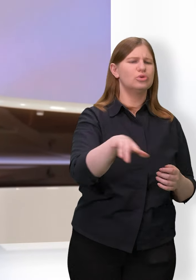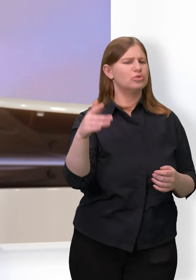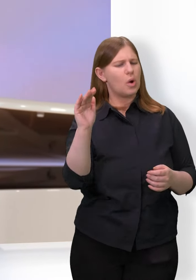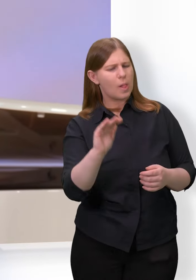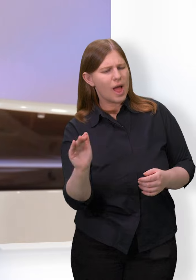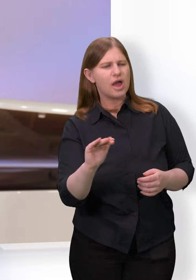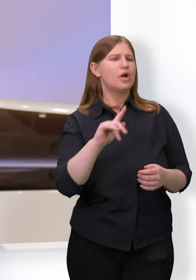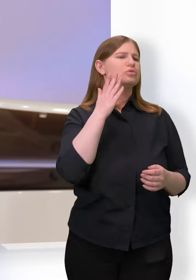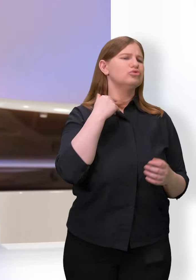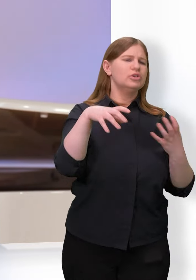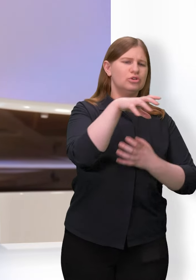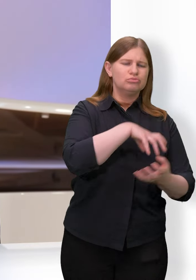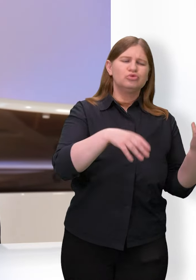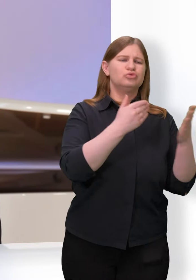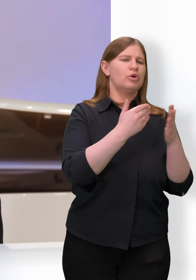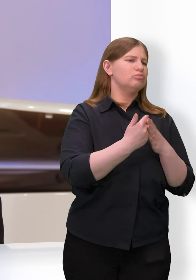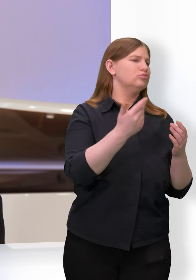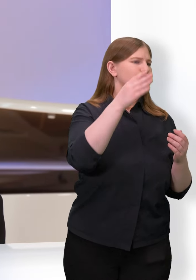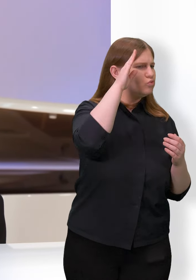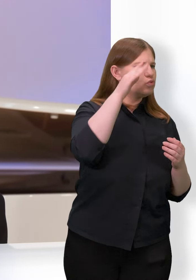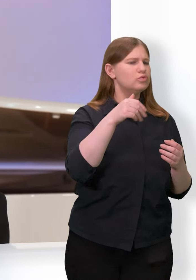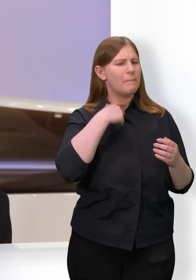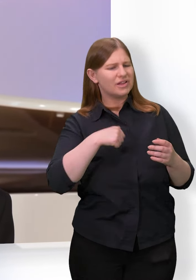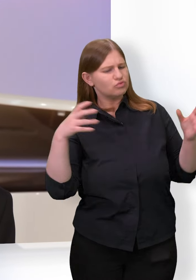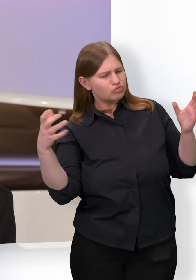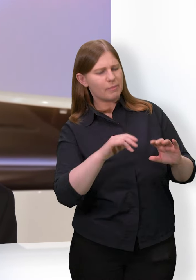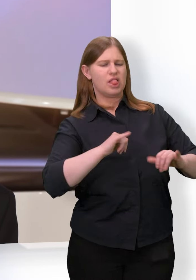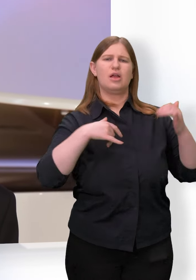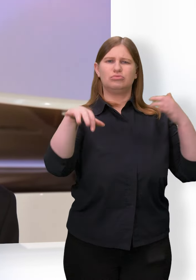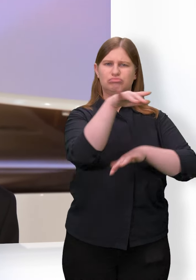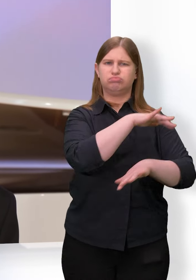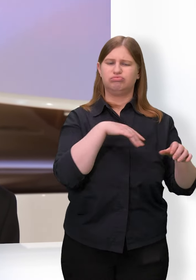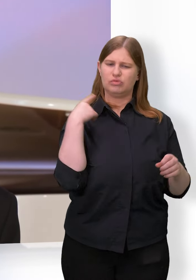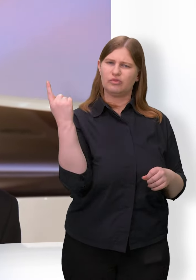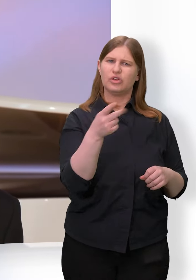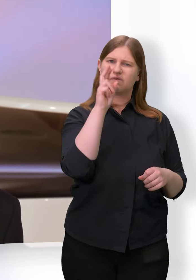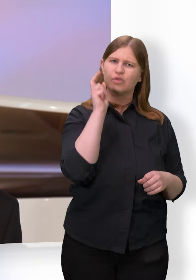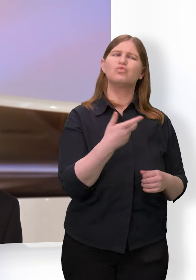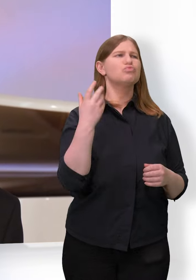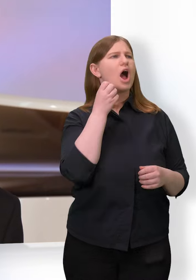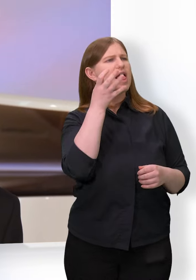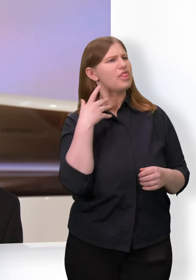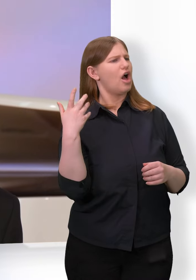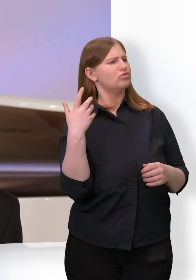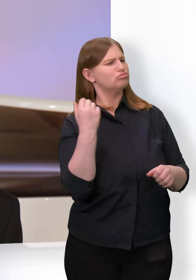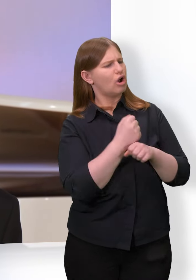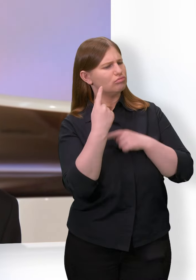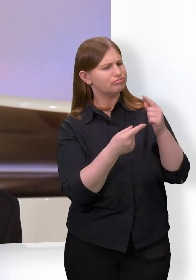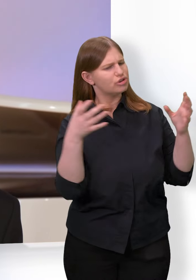Wohngruppen, wo Jungs und Mädels leben. Dass wir versuchen, Alltag zu gestalten und gemeinsam Alltag zu leben